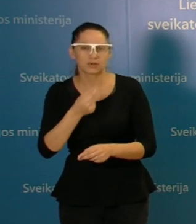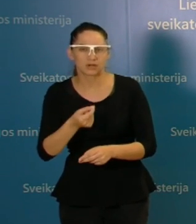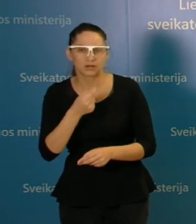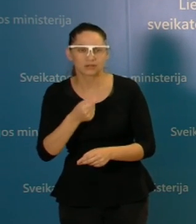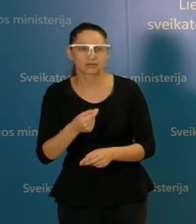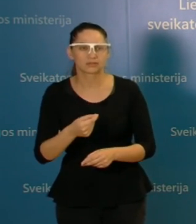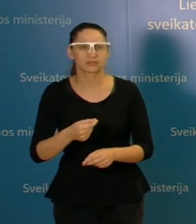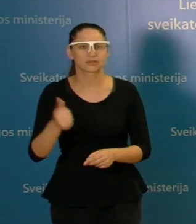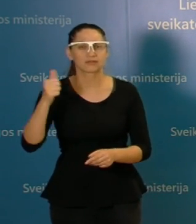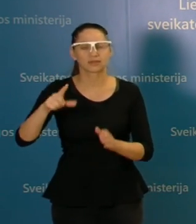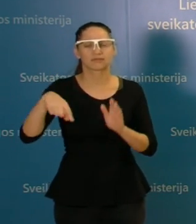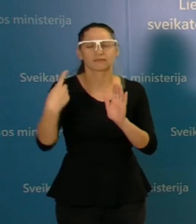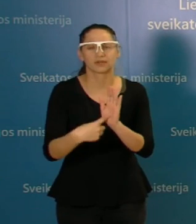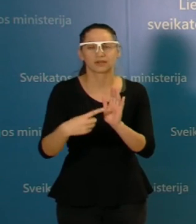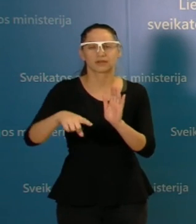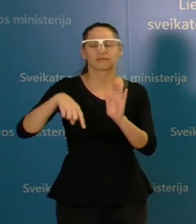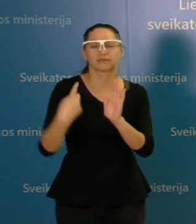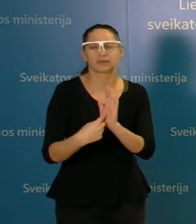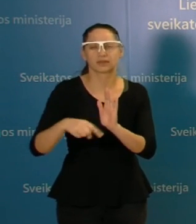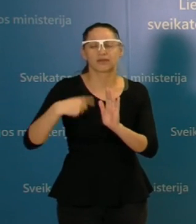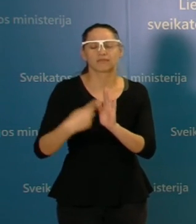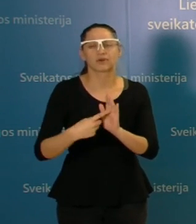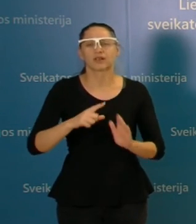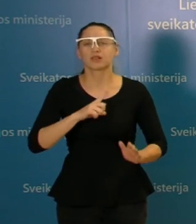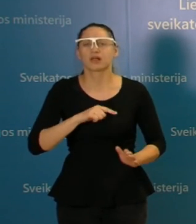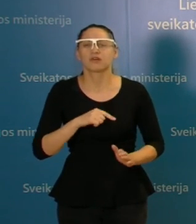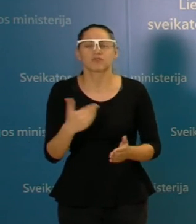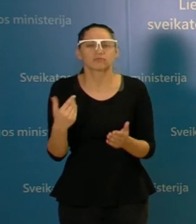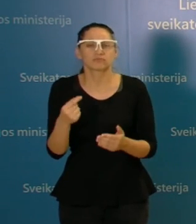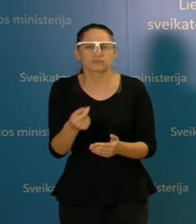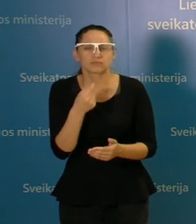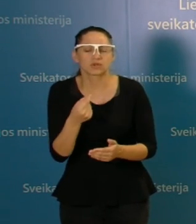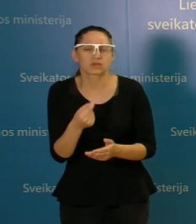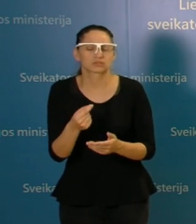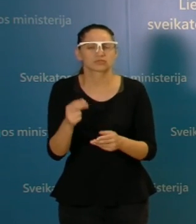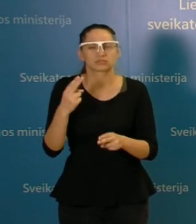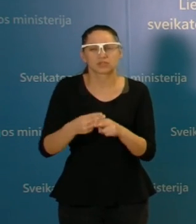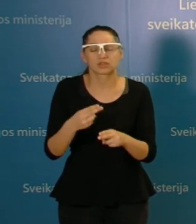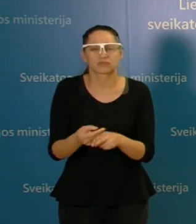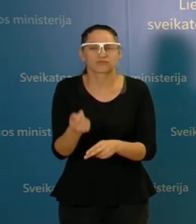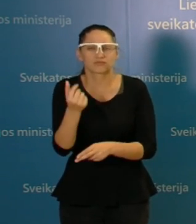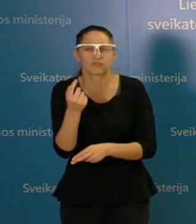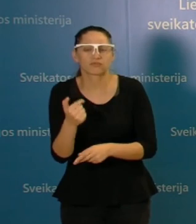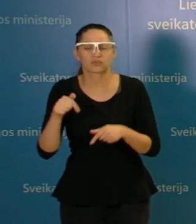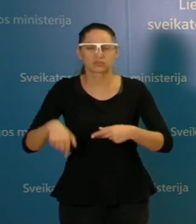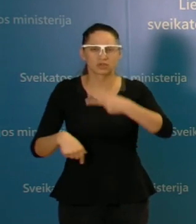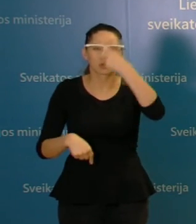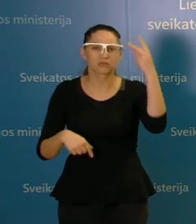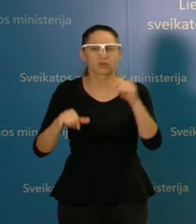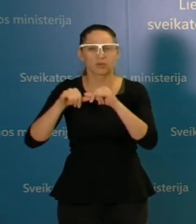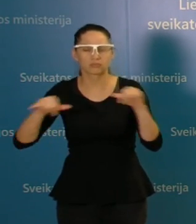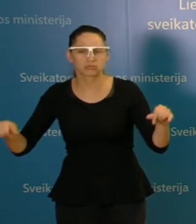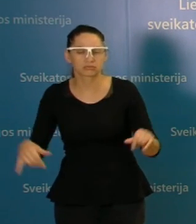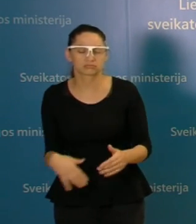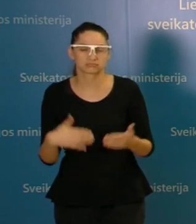manęs, vos ne kasdien klausdavot, ką Latvijai daro tokio, kad ten lygos plėtimo nėra, o pas mus yra. Tai tai buvo tik